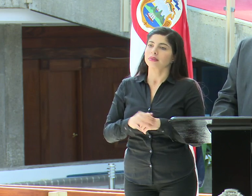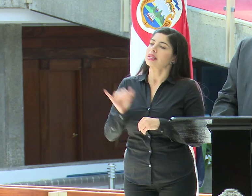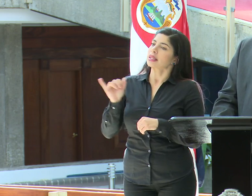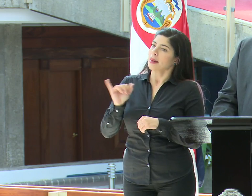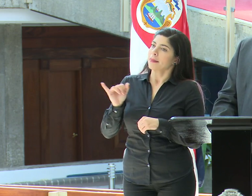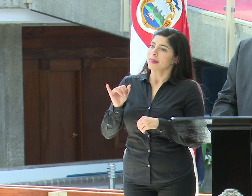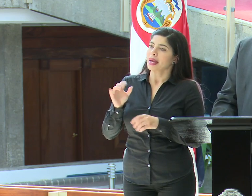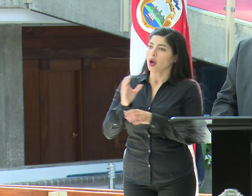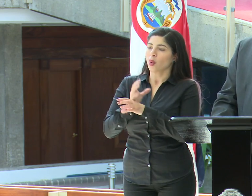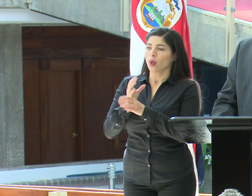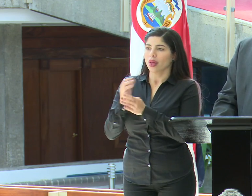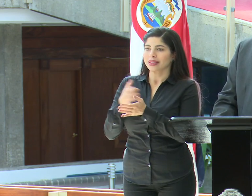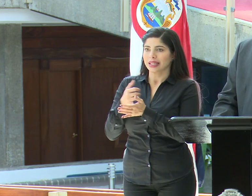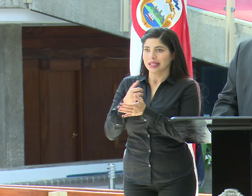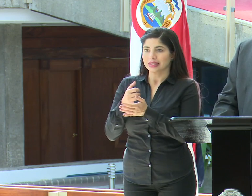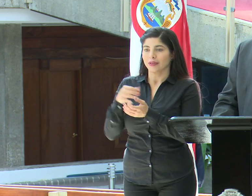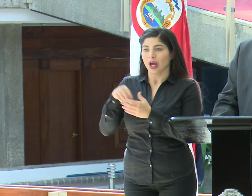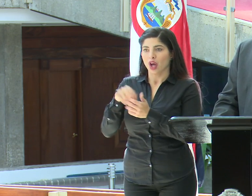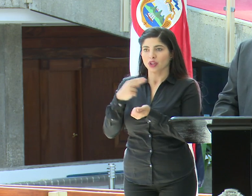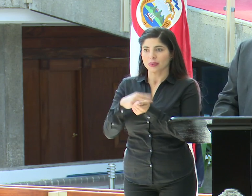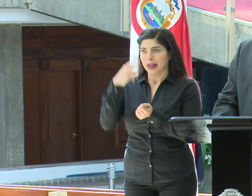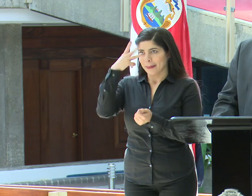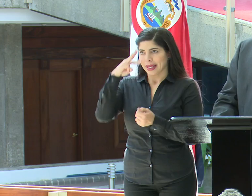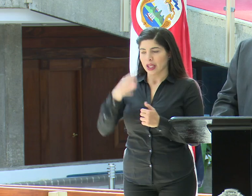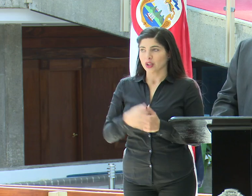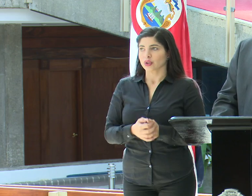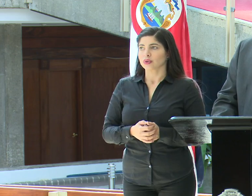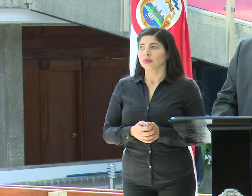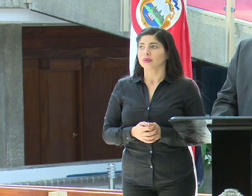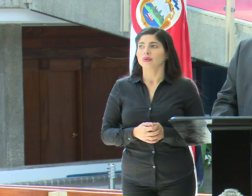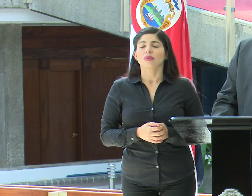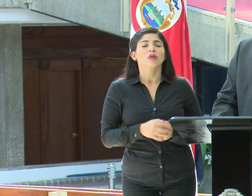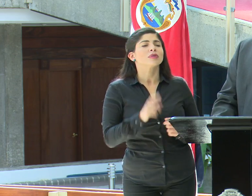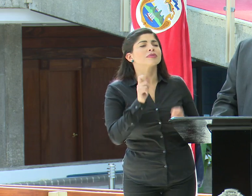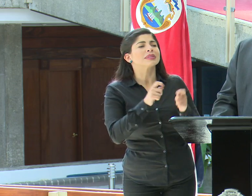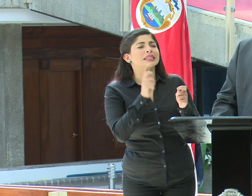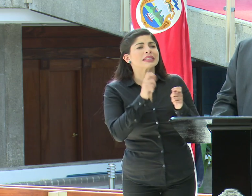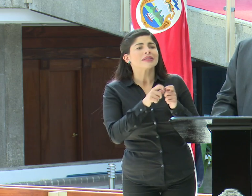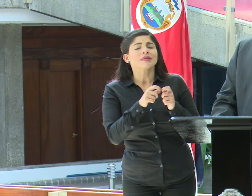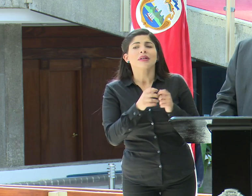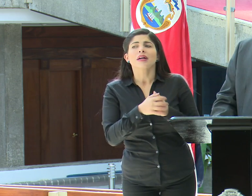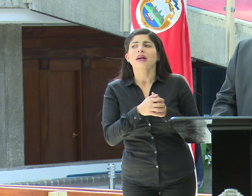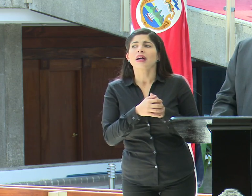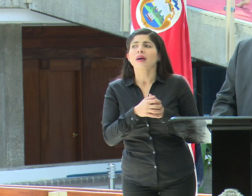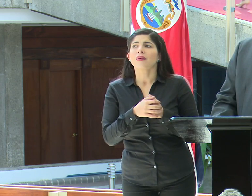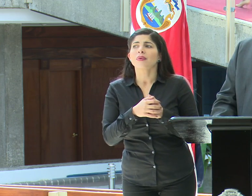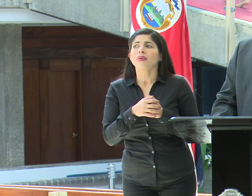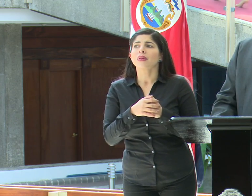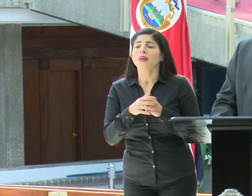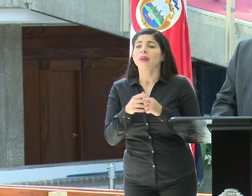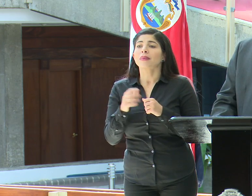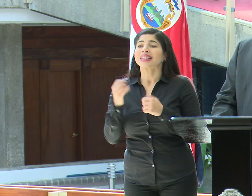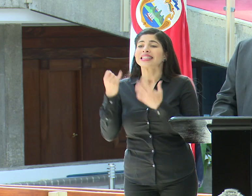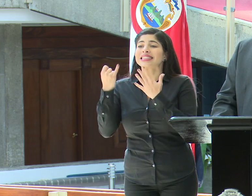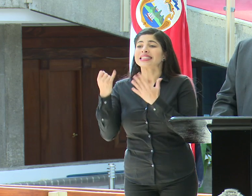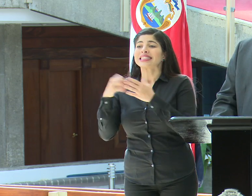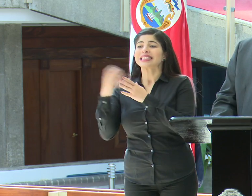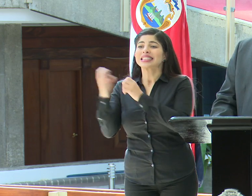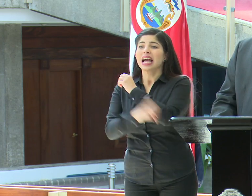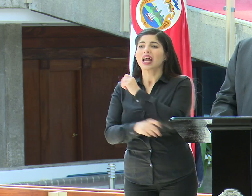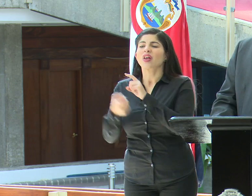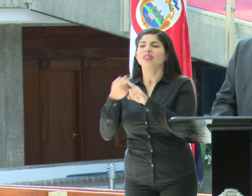también en la UCI del hospital México. Doctor, nada más que se pica la nacionalidad de los tres extranjeros.